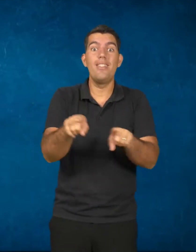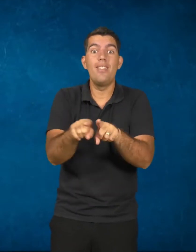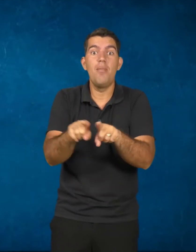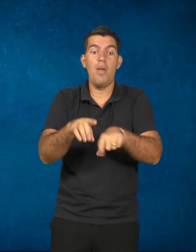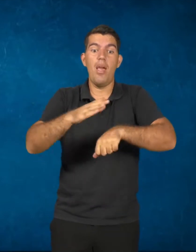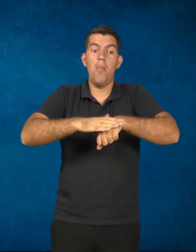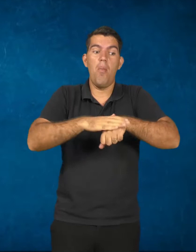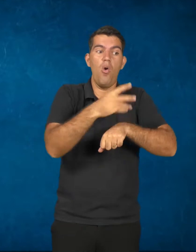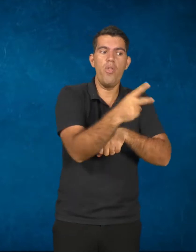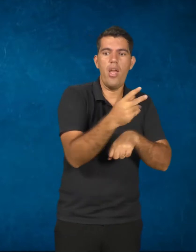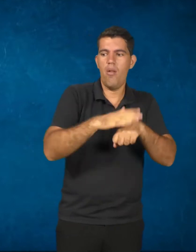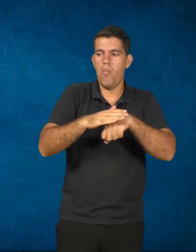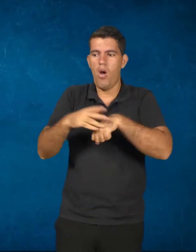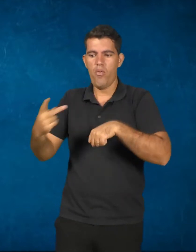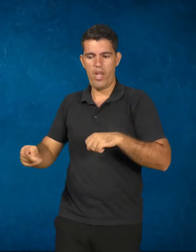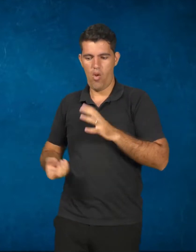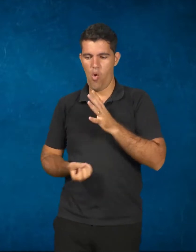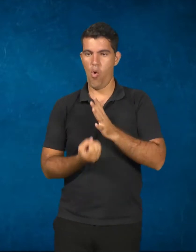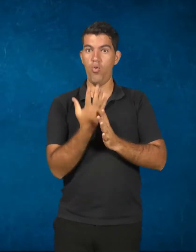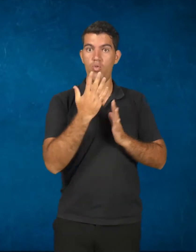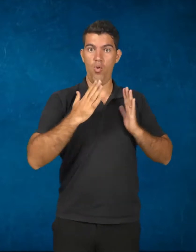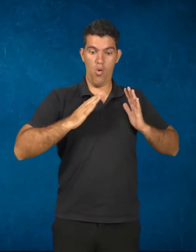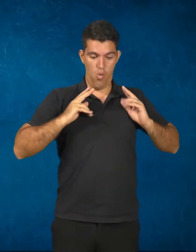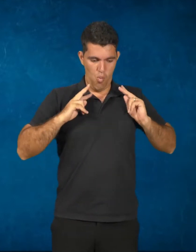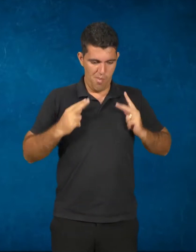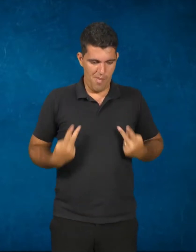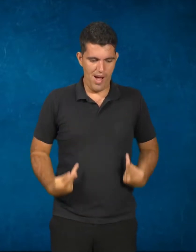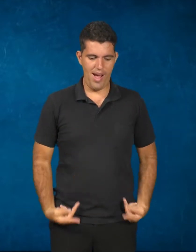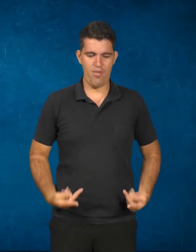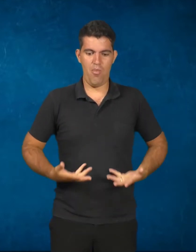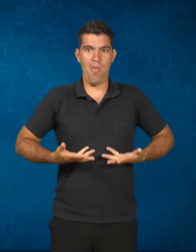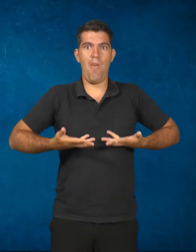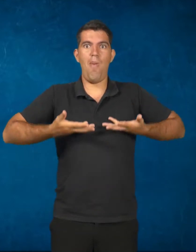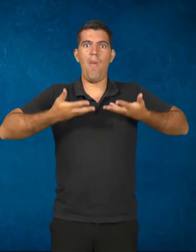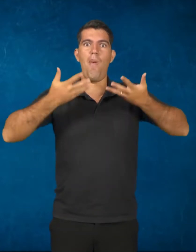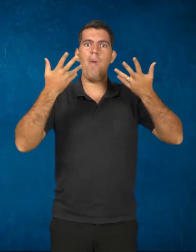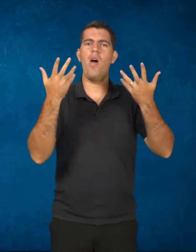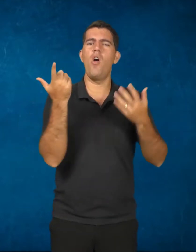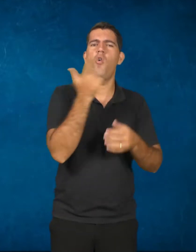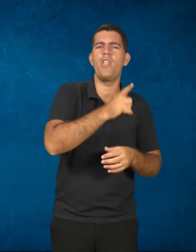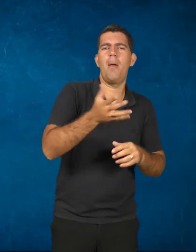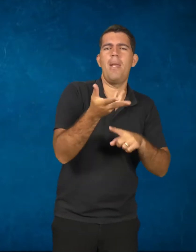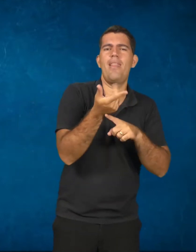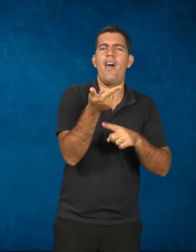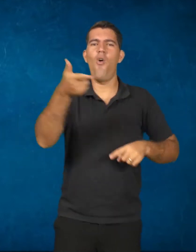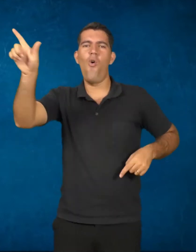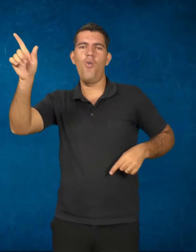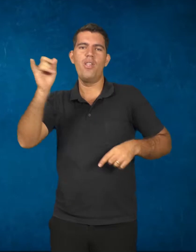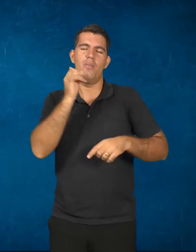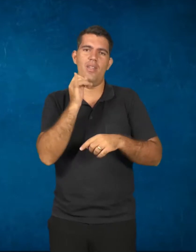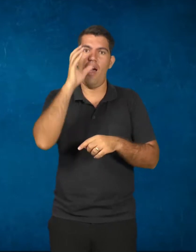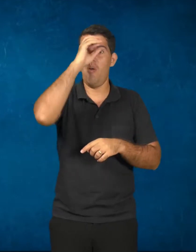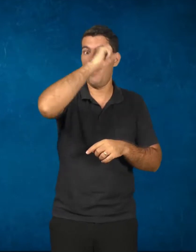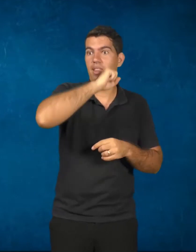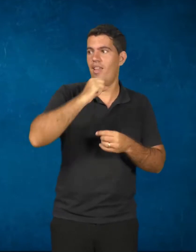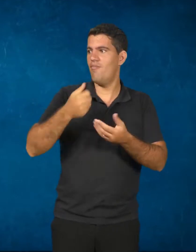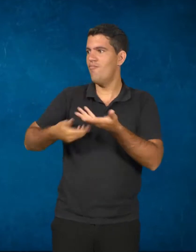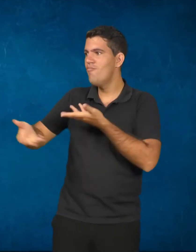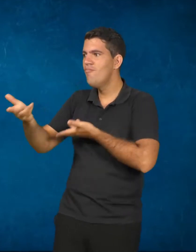está construindo a sua humanidade, ele está construindo outras potencialidades. Por exemplo, ele está aprendendo a interagir com seus